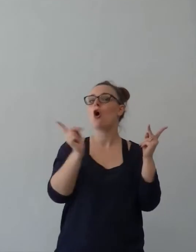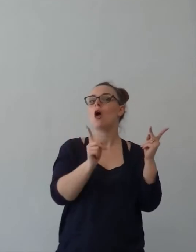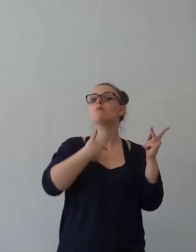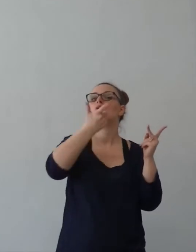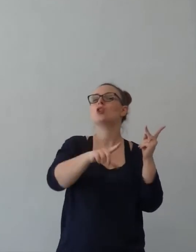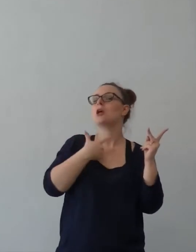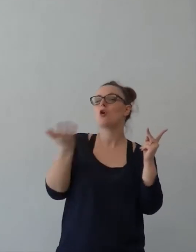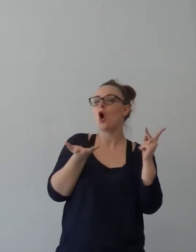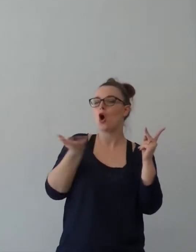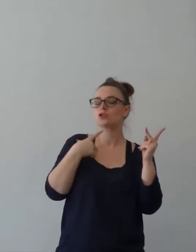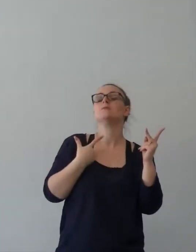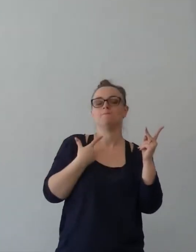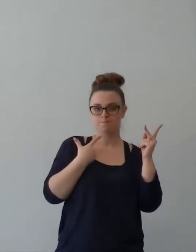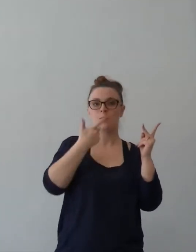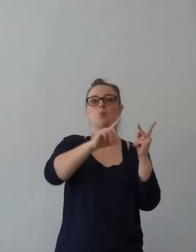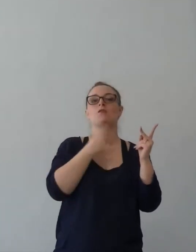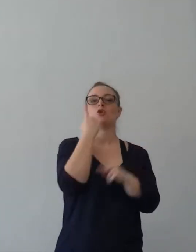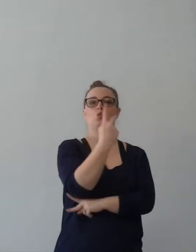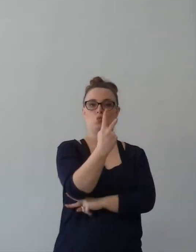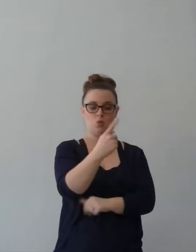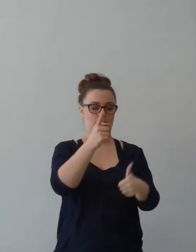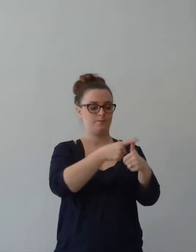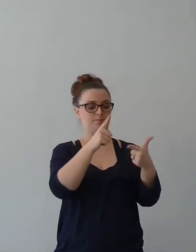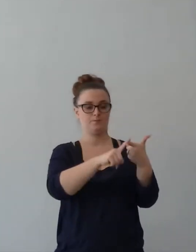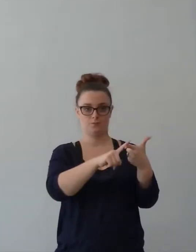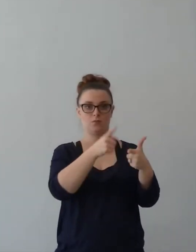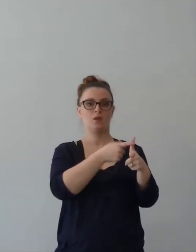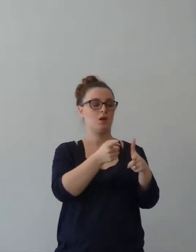vediamo come credenti e come ci comportiamo come credenti.